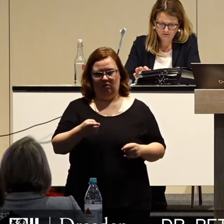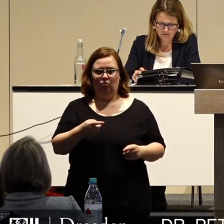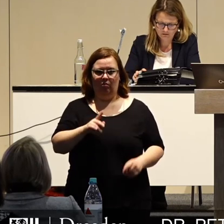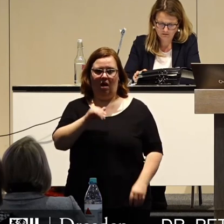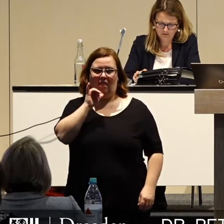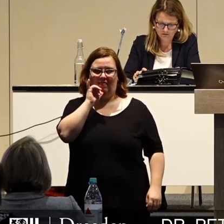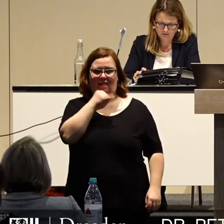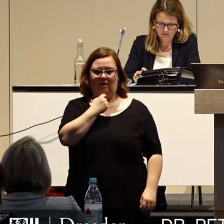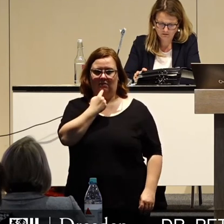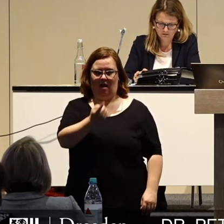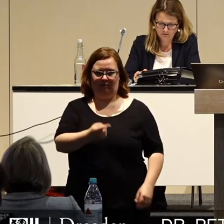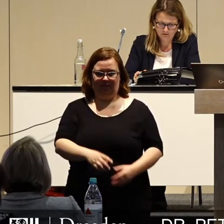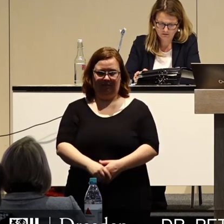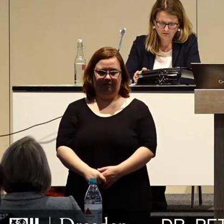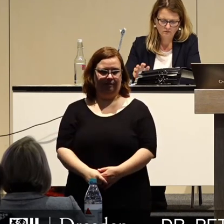zu sagen.